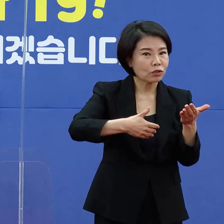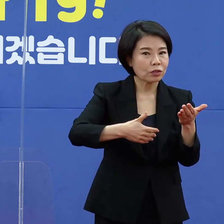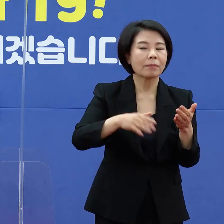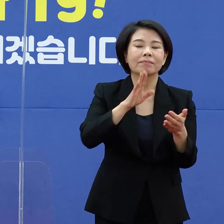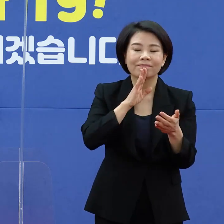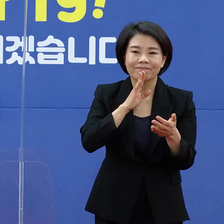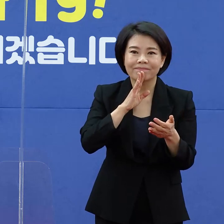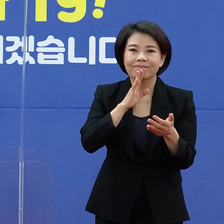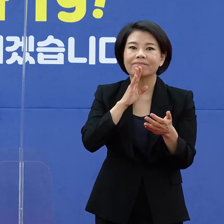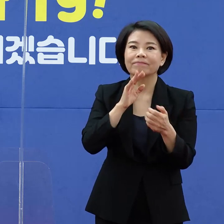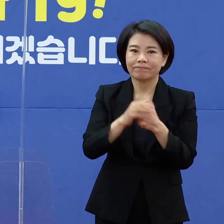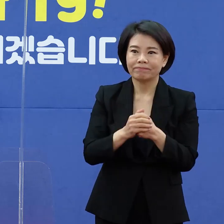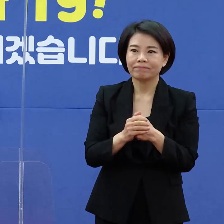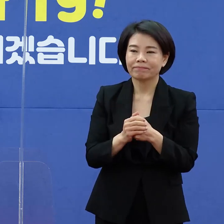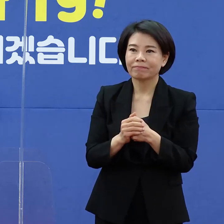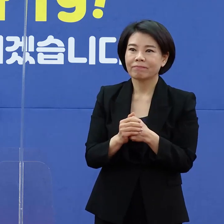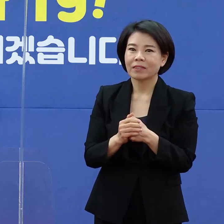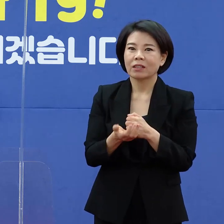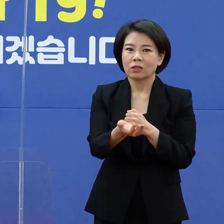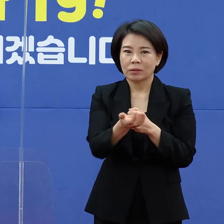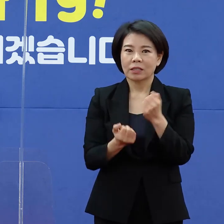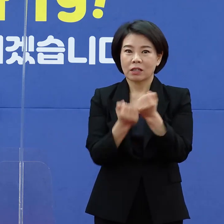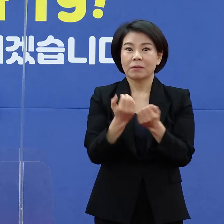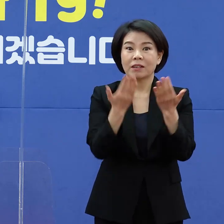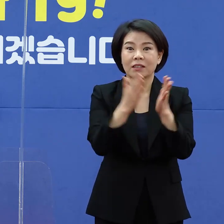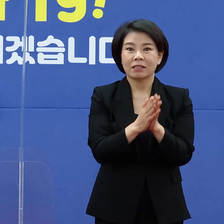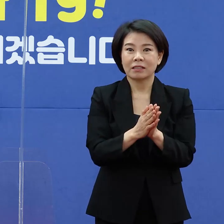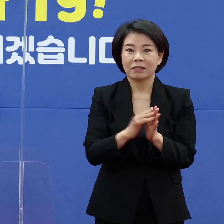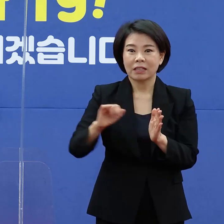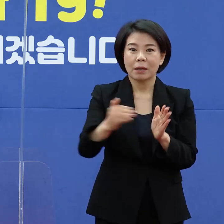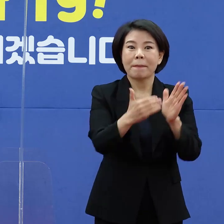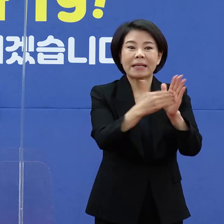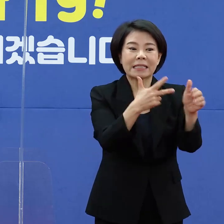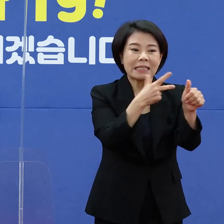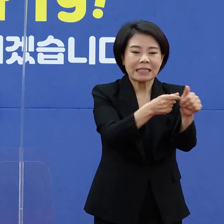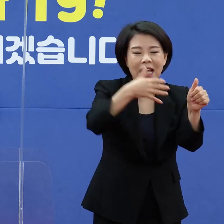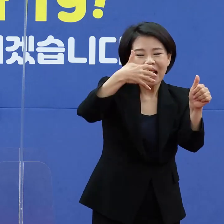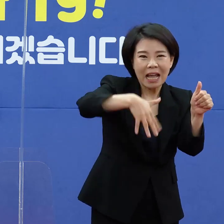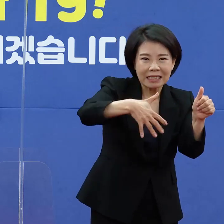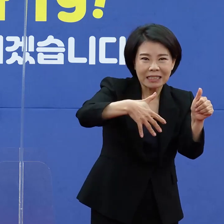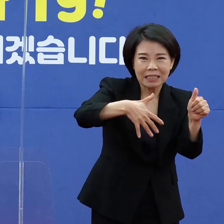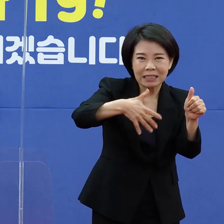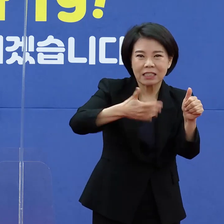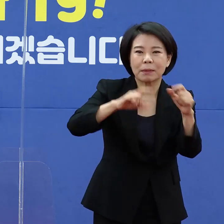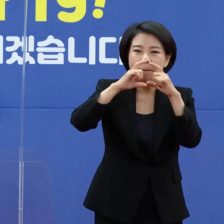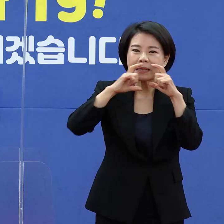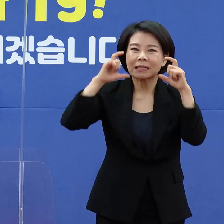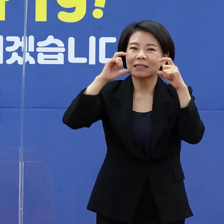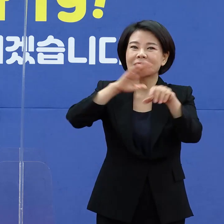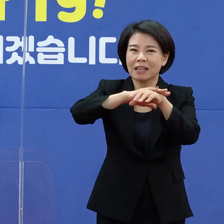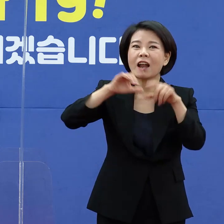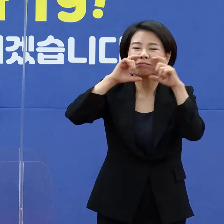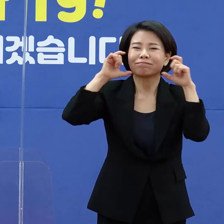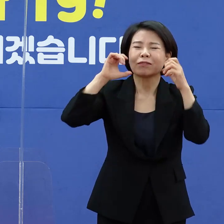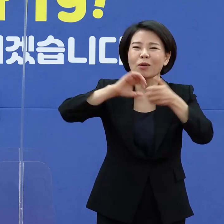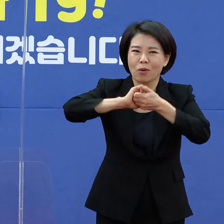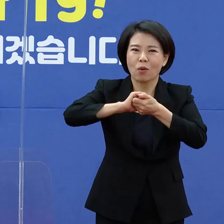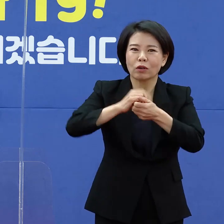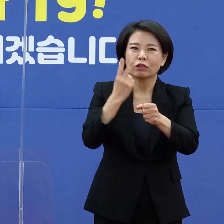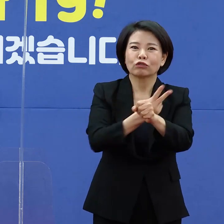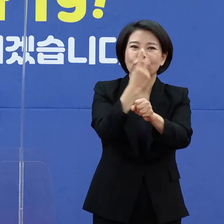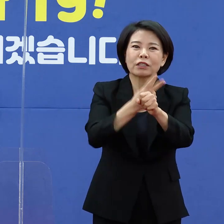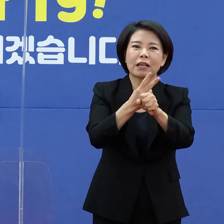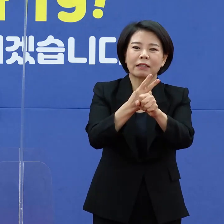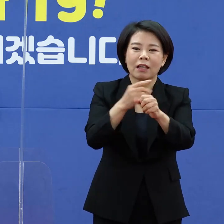네. 아까도 말씀드렸지만 백신 미접종자라도 마스크를 잘 착용하고 2시간 이내에